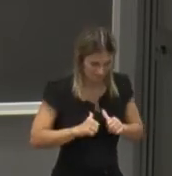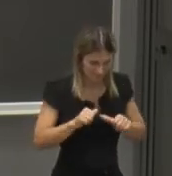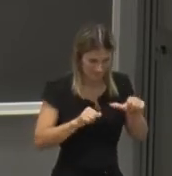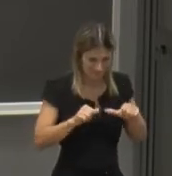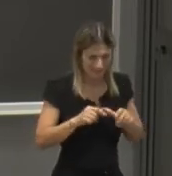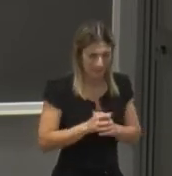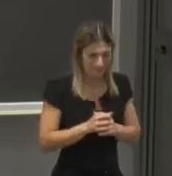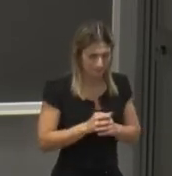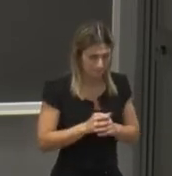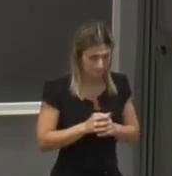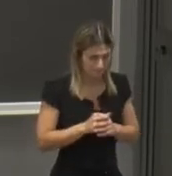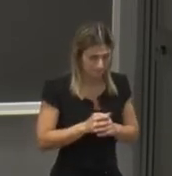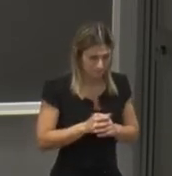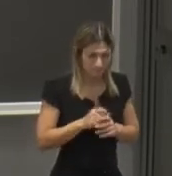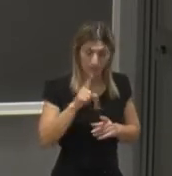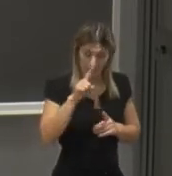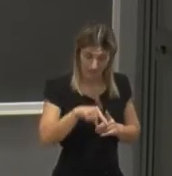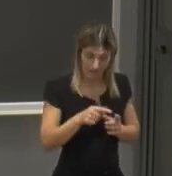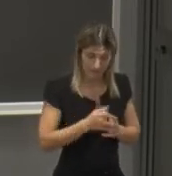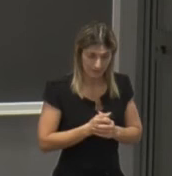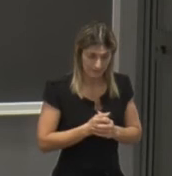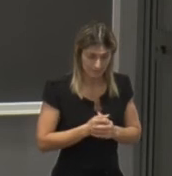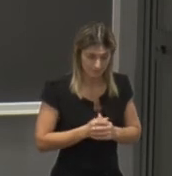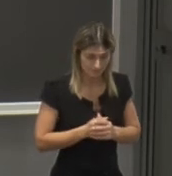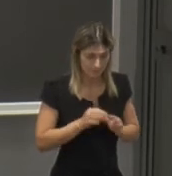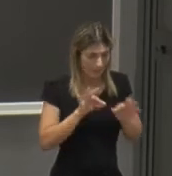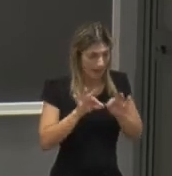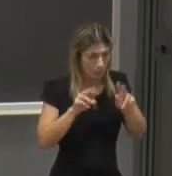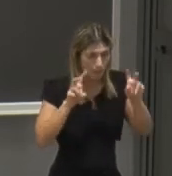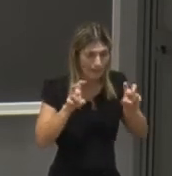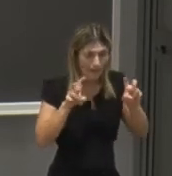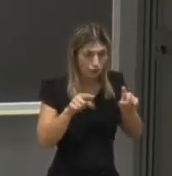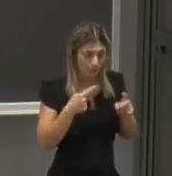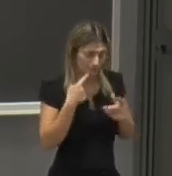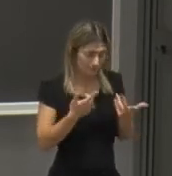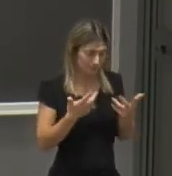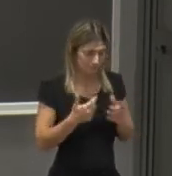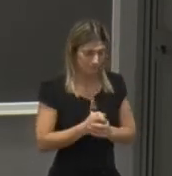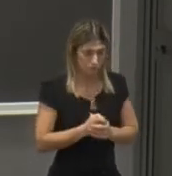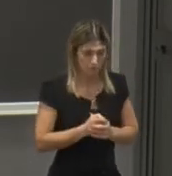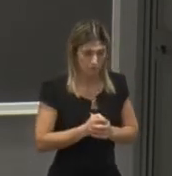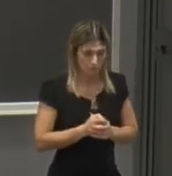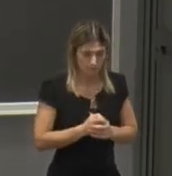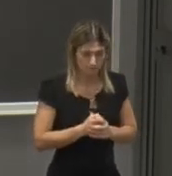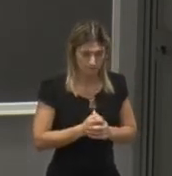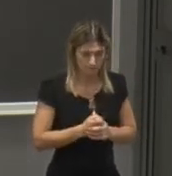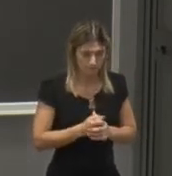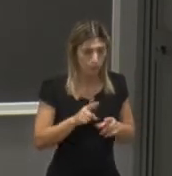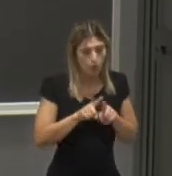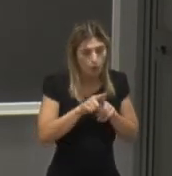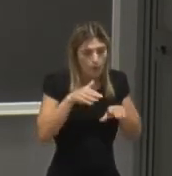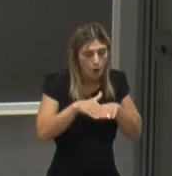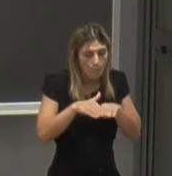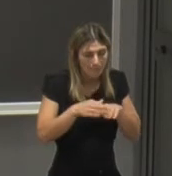sostanzialmente anche ad alcuni argomenti diciamo per così dire di